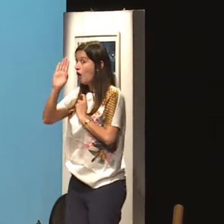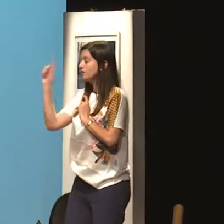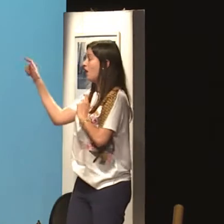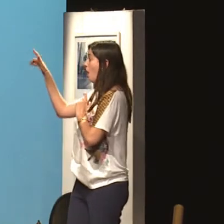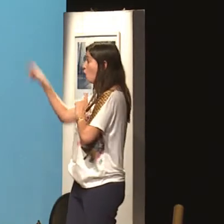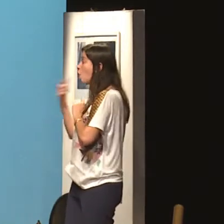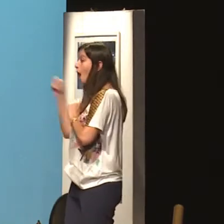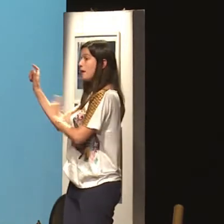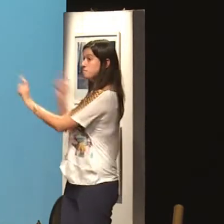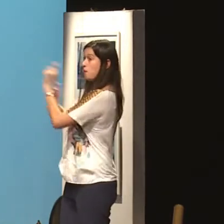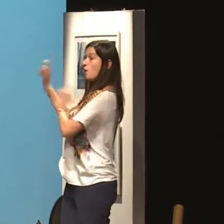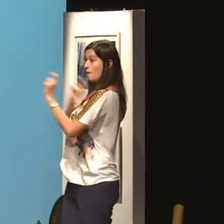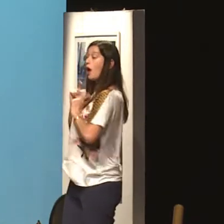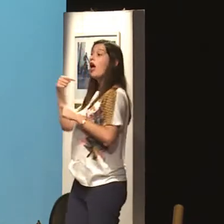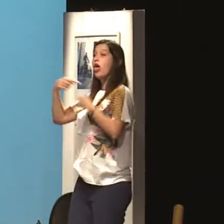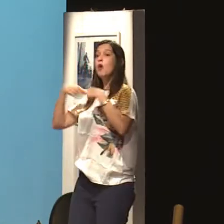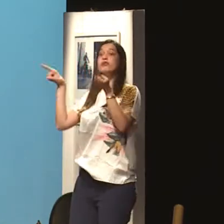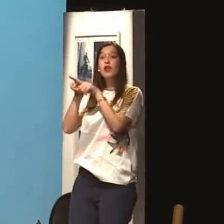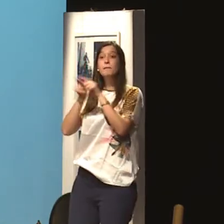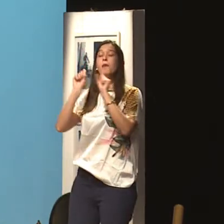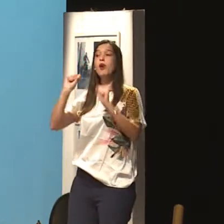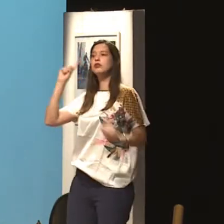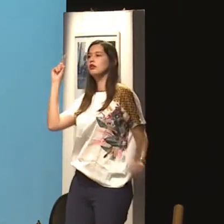insultos, agressões verbais.